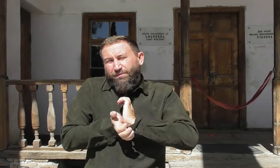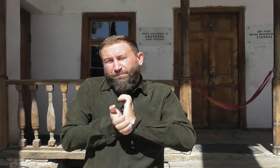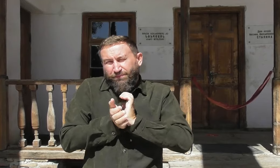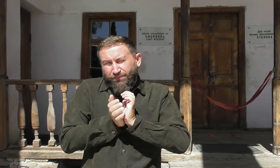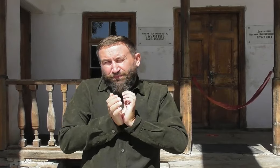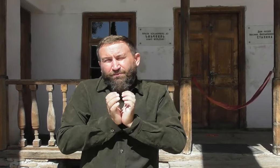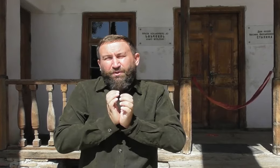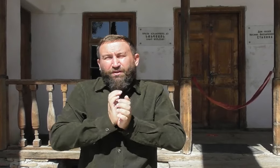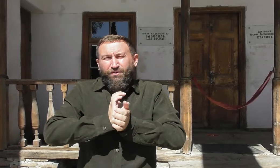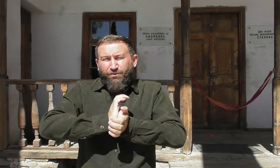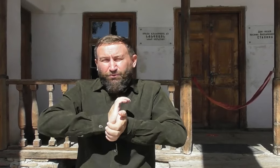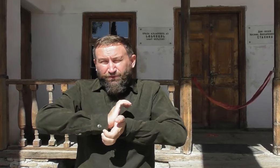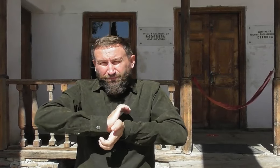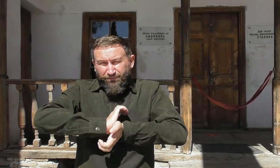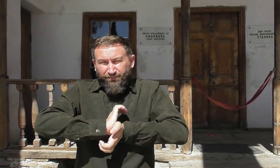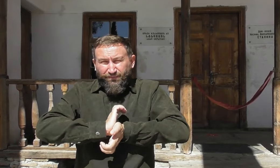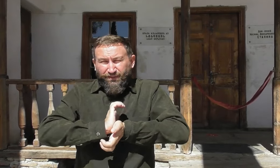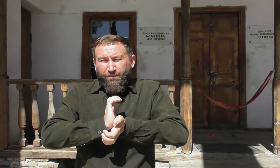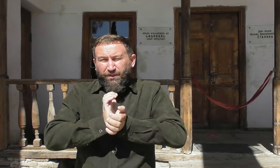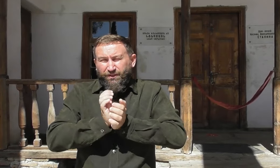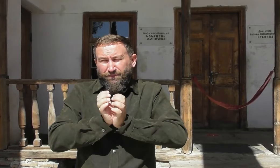перевернуть события.